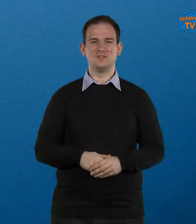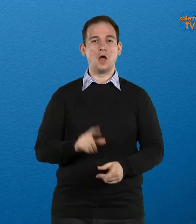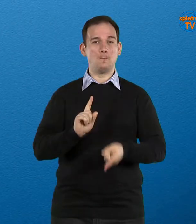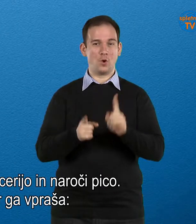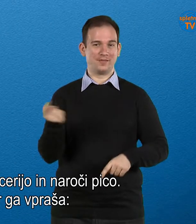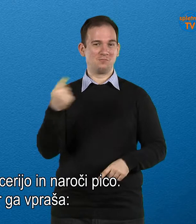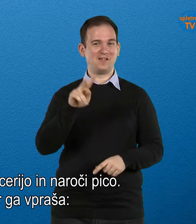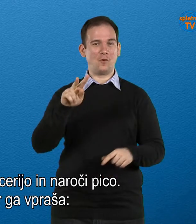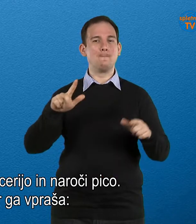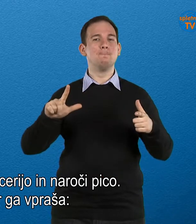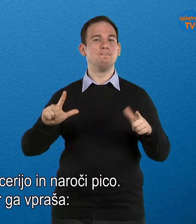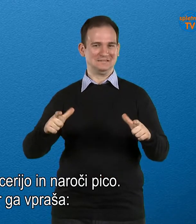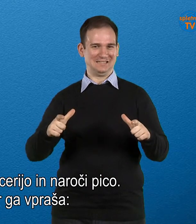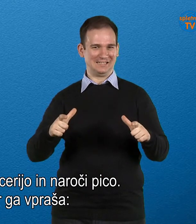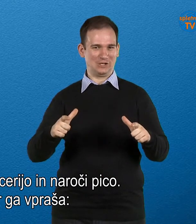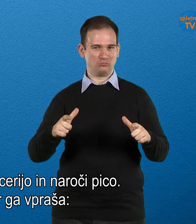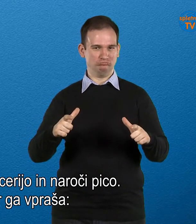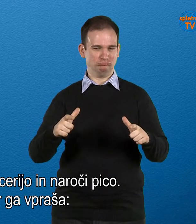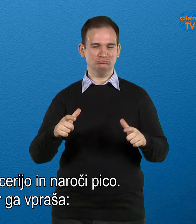Politik pride v pizzerijo in naroči pico.